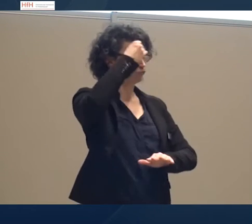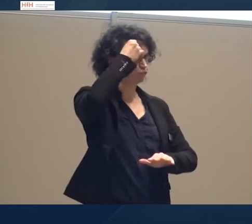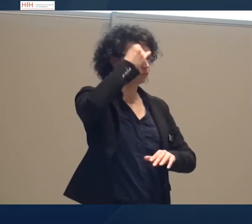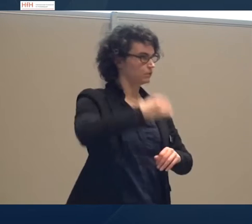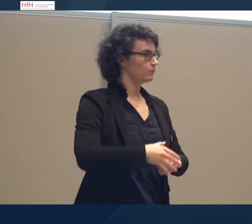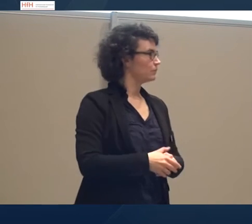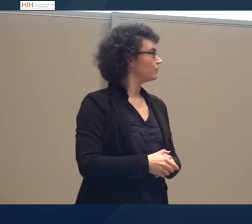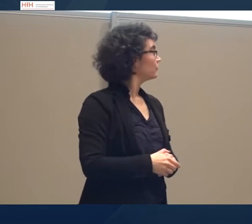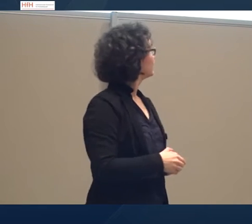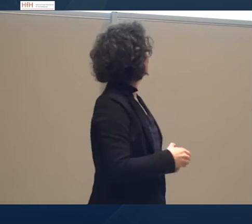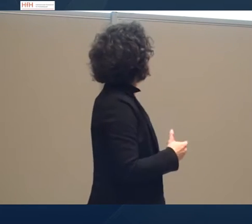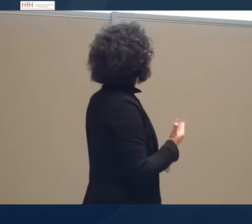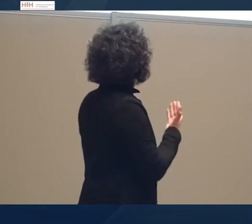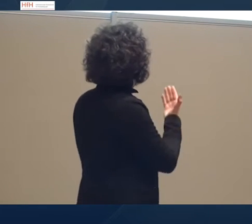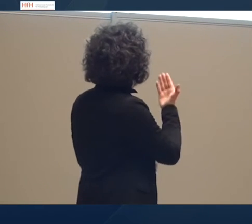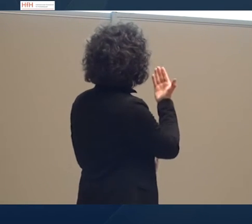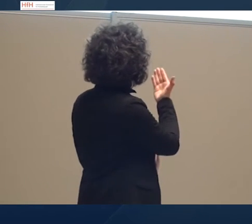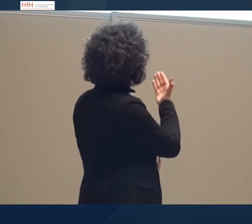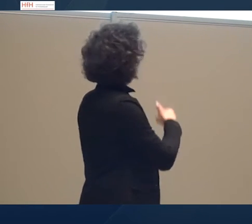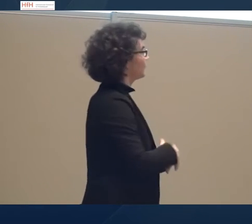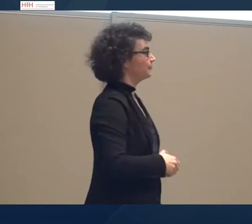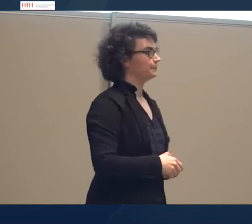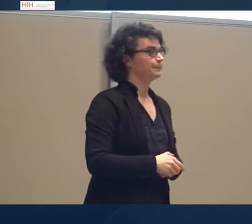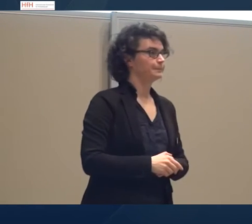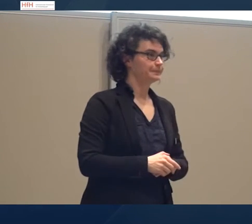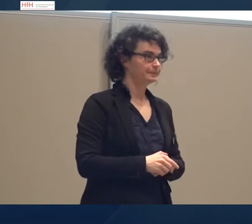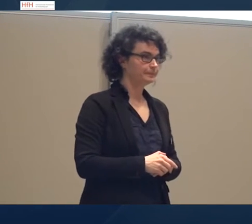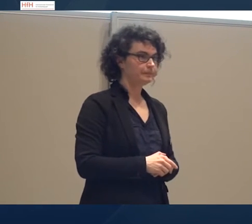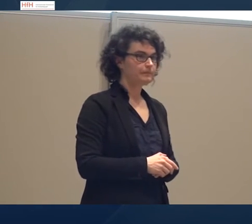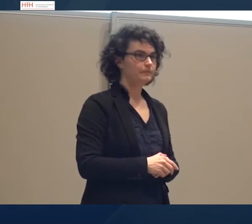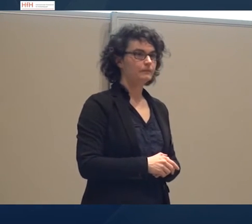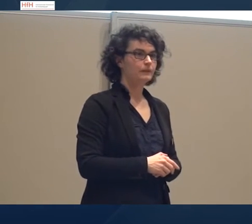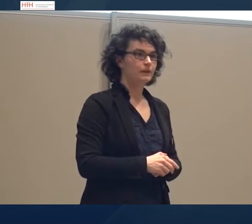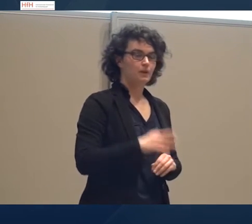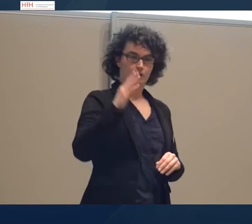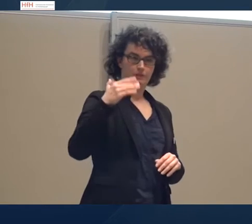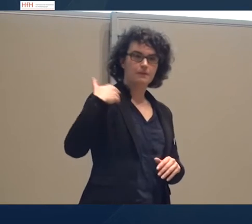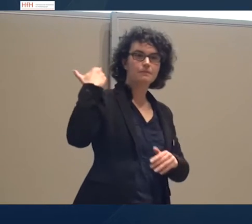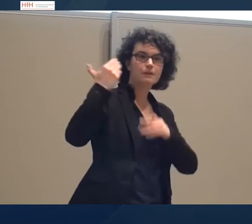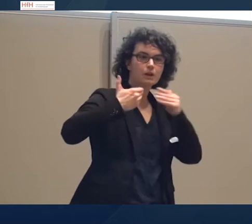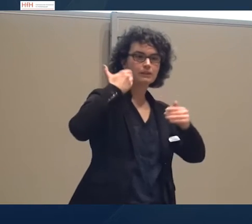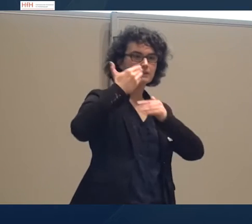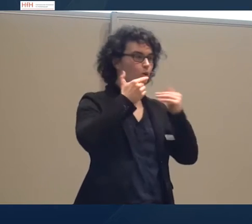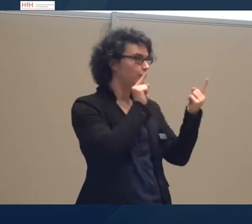In der Tradition des Sprechens miteinander, des Erzählens,